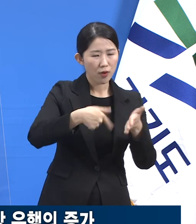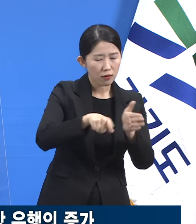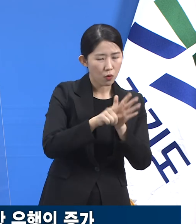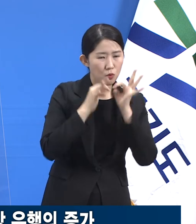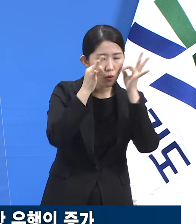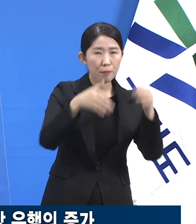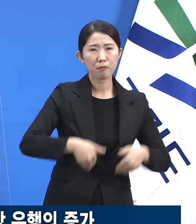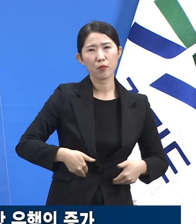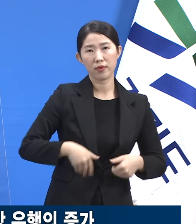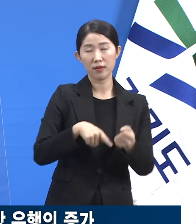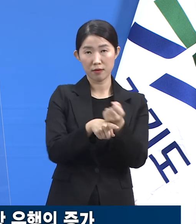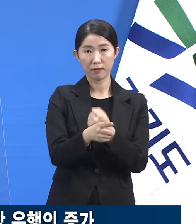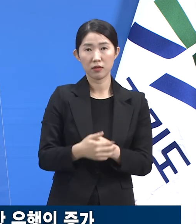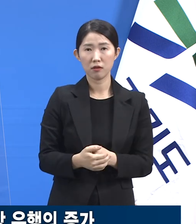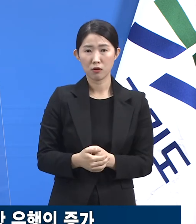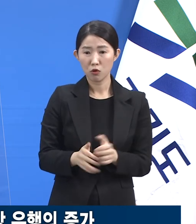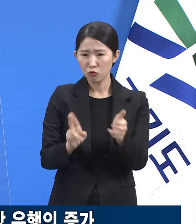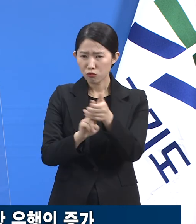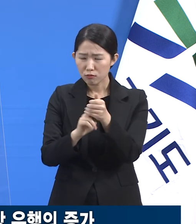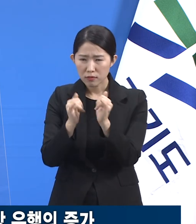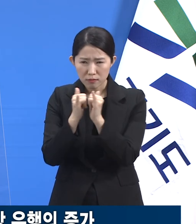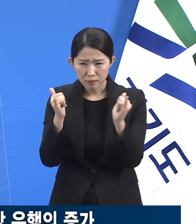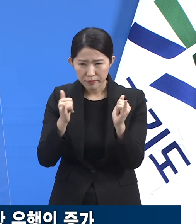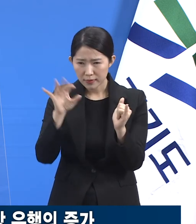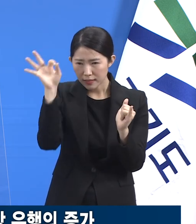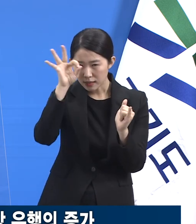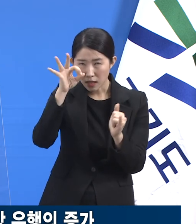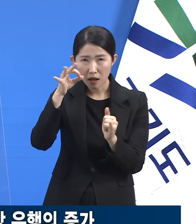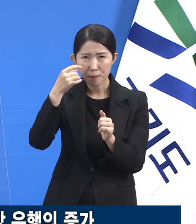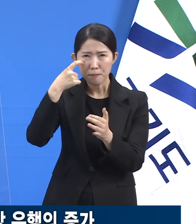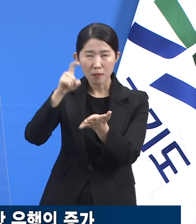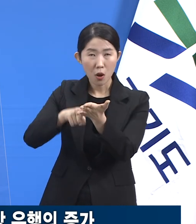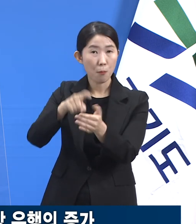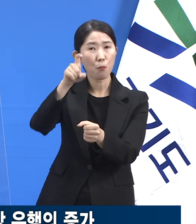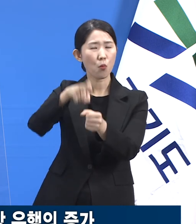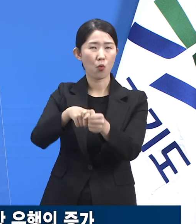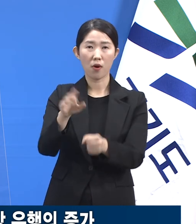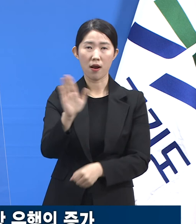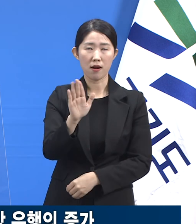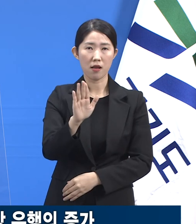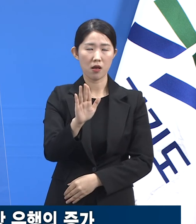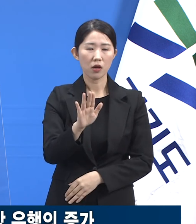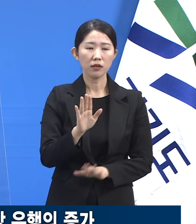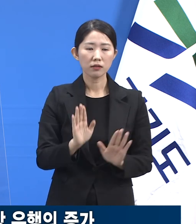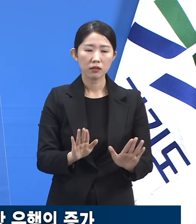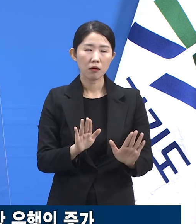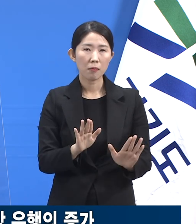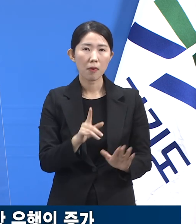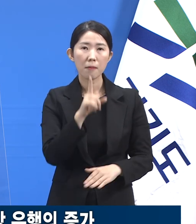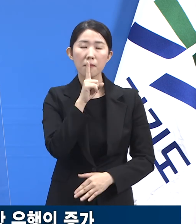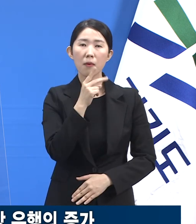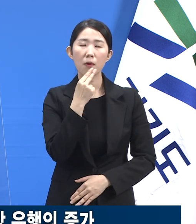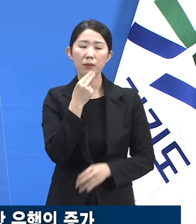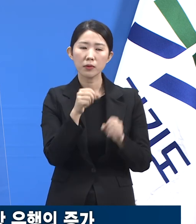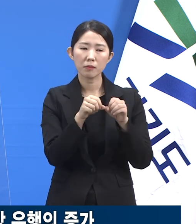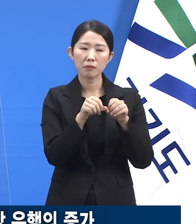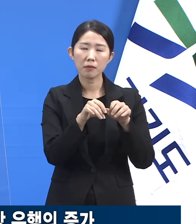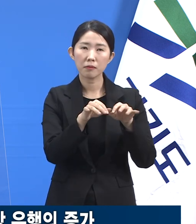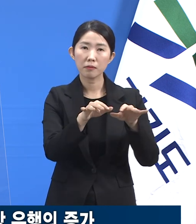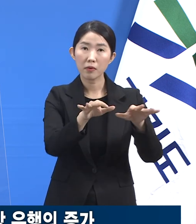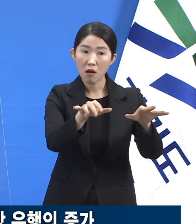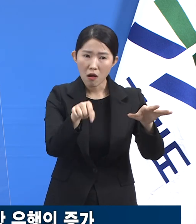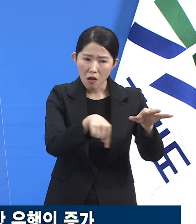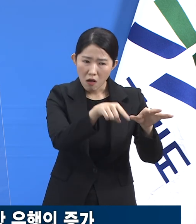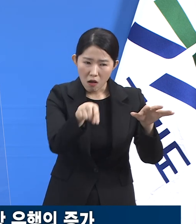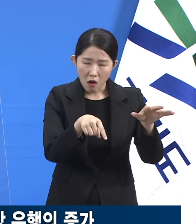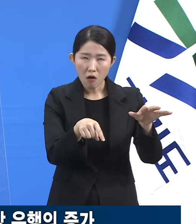찾아내는 대서가 아니라 조용히 감염이 확산되는 취약한 공간을 우리 사회가 발견하고 개선하는 데